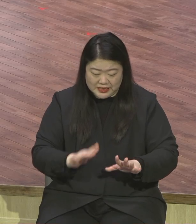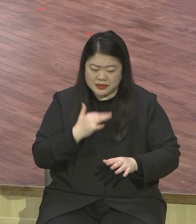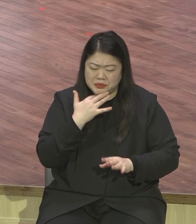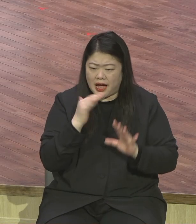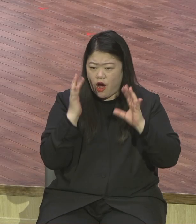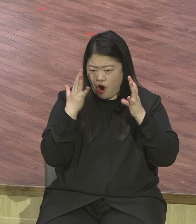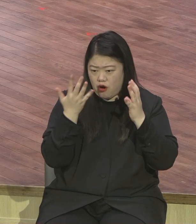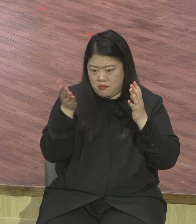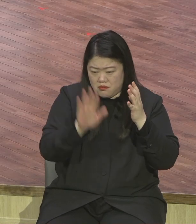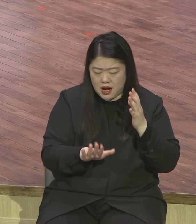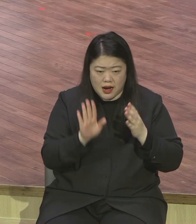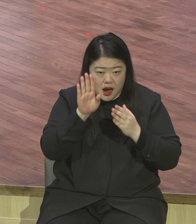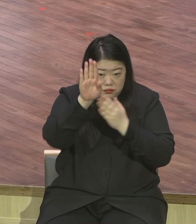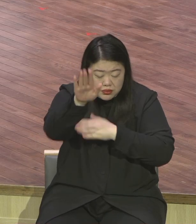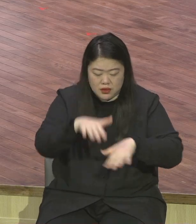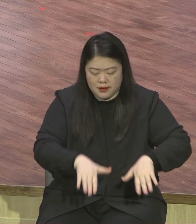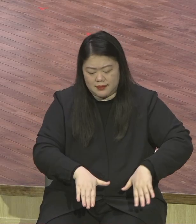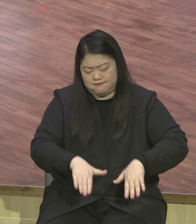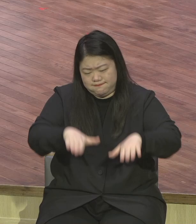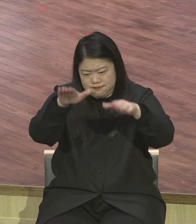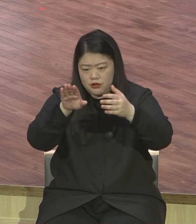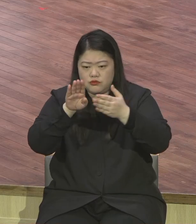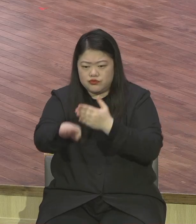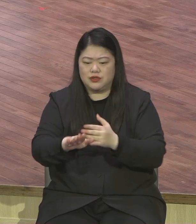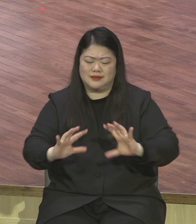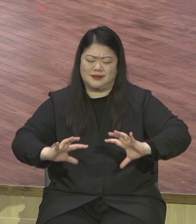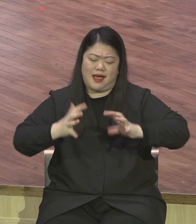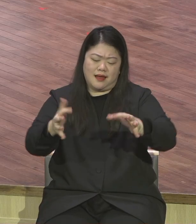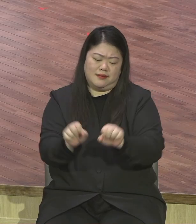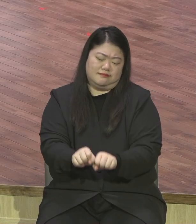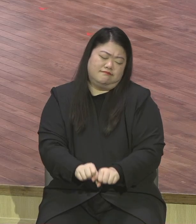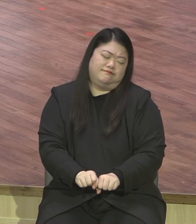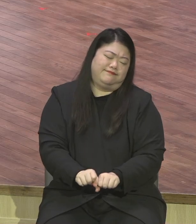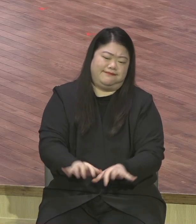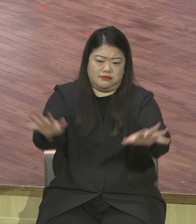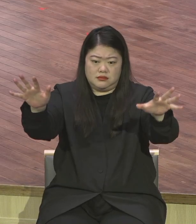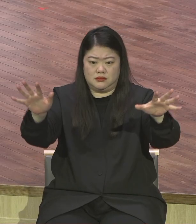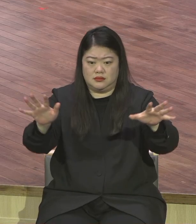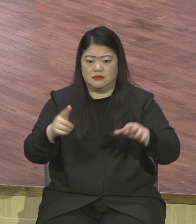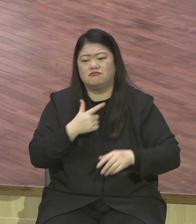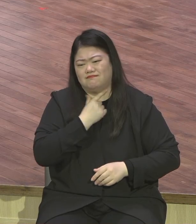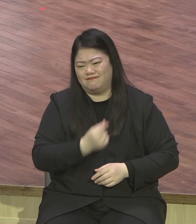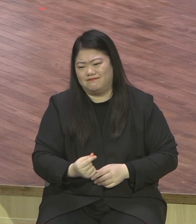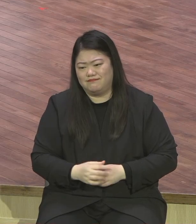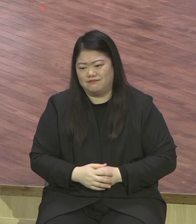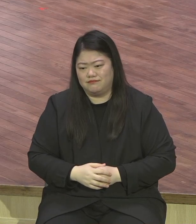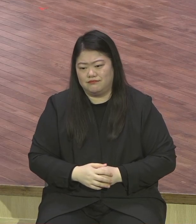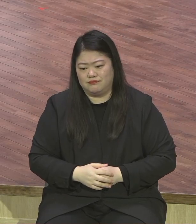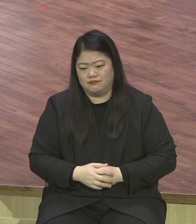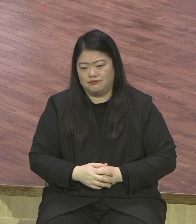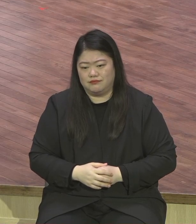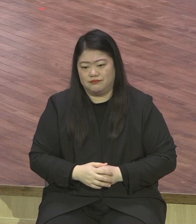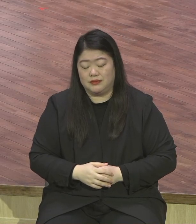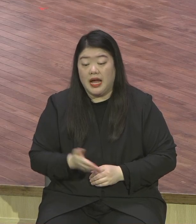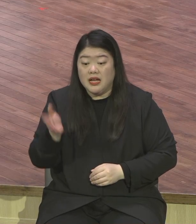237개 나라로 다 가게 하야죠 성교사로 헌신해버려 어렸을 때부터 나 성교사 갈 거야